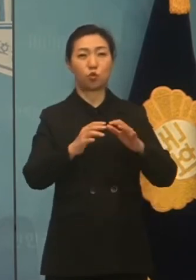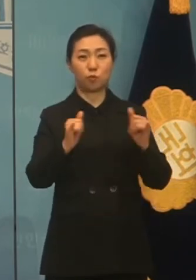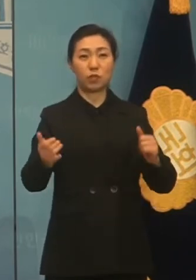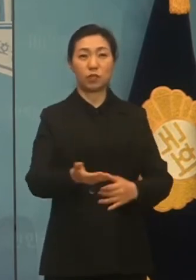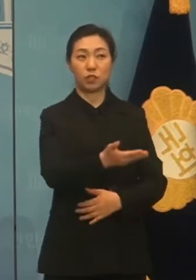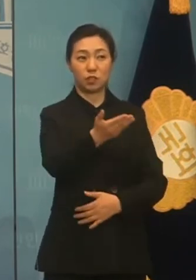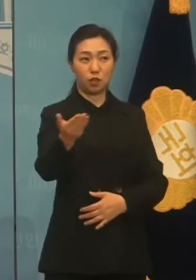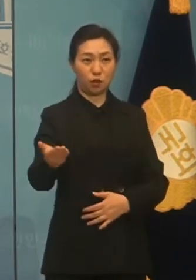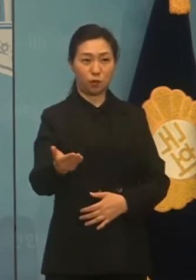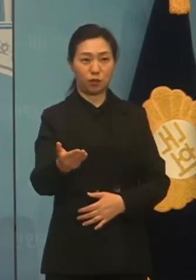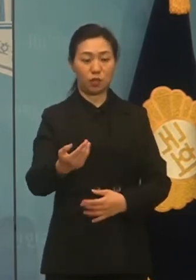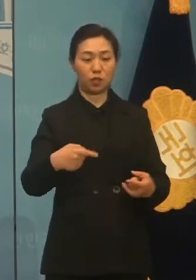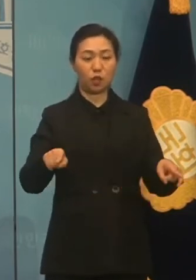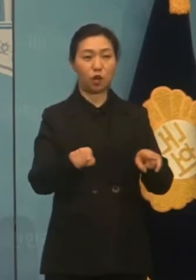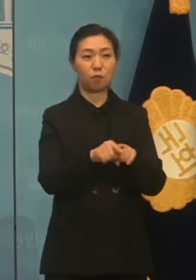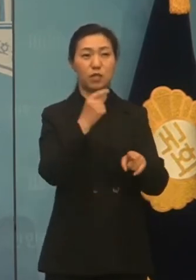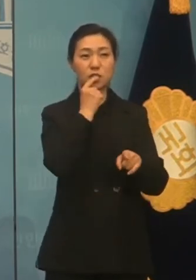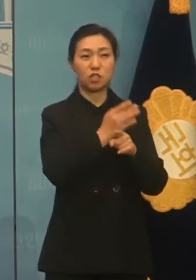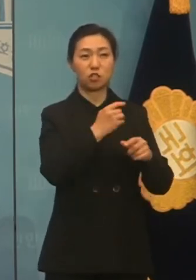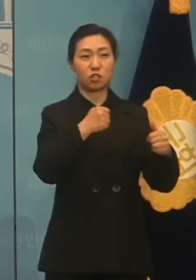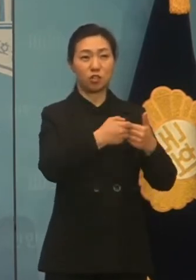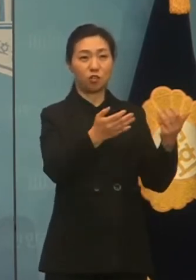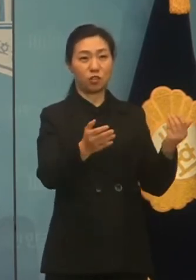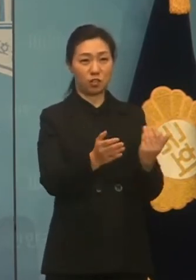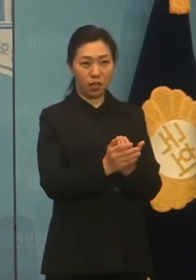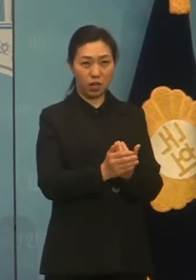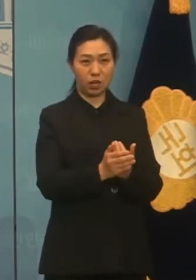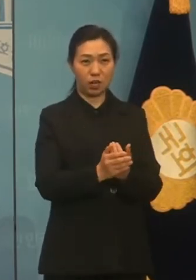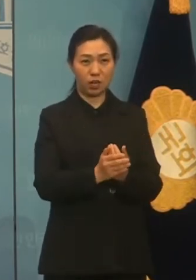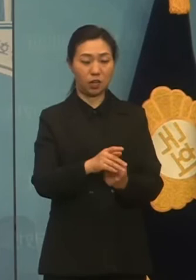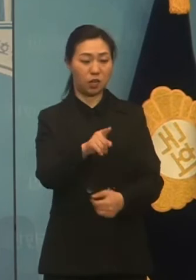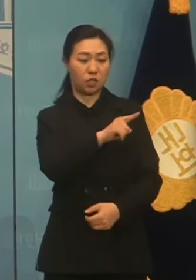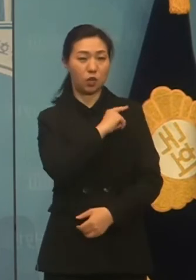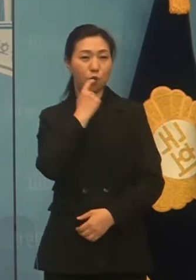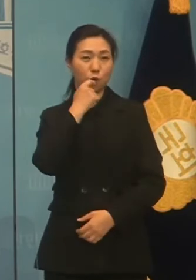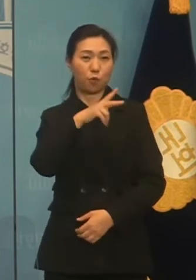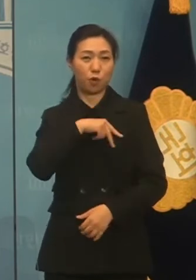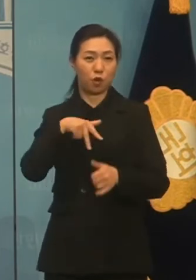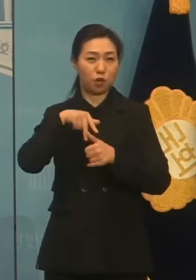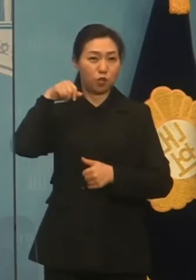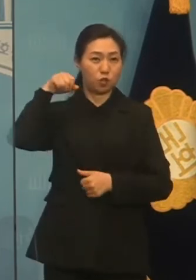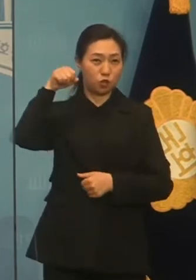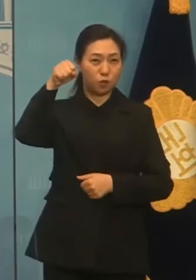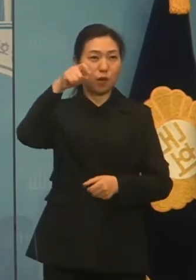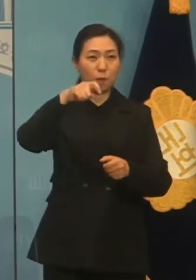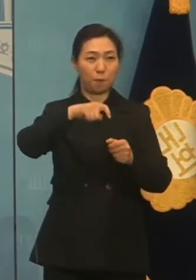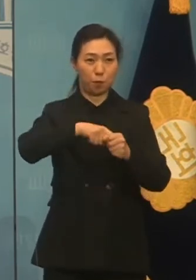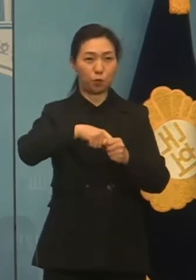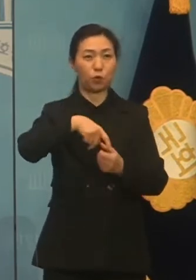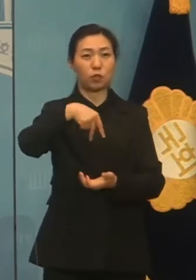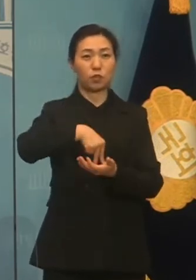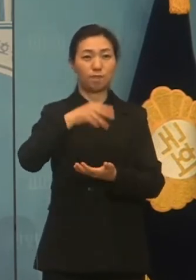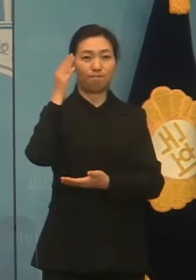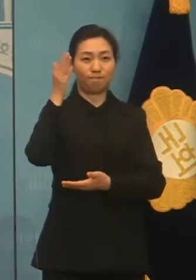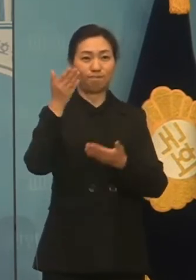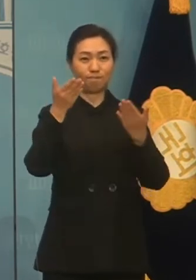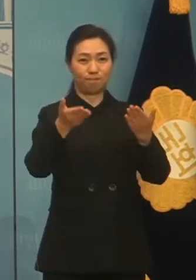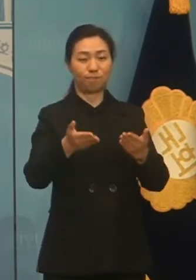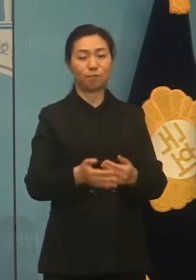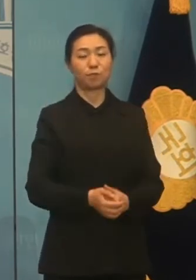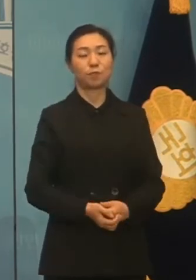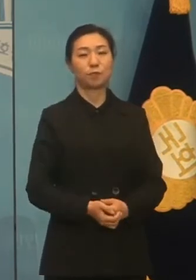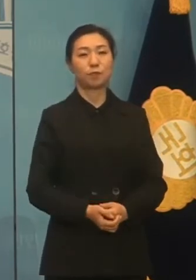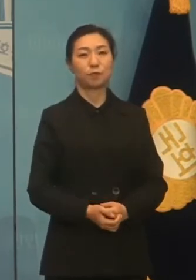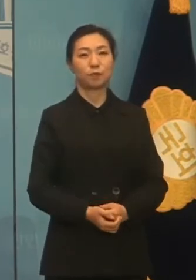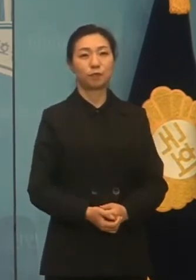최고위원회의 출마 보고를 드리기 위해서 선언을 읽어드리도록